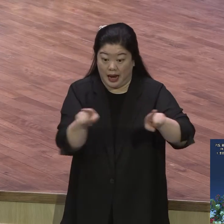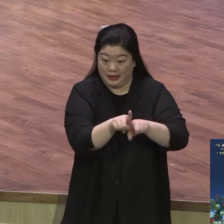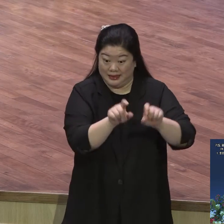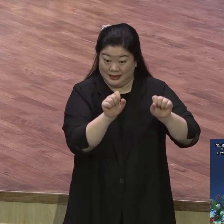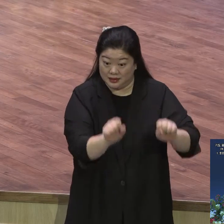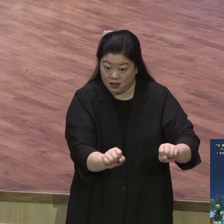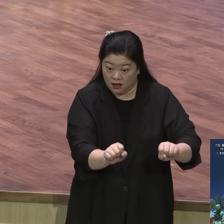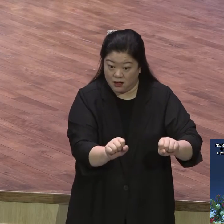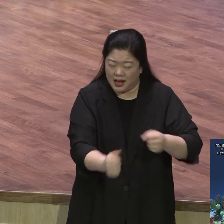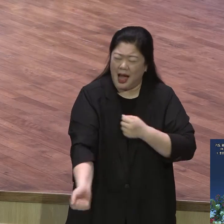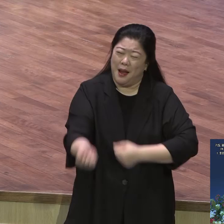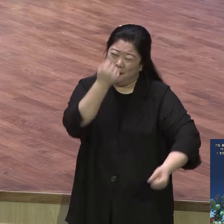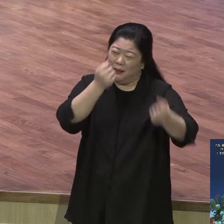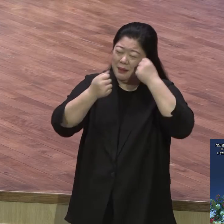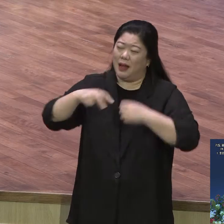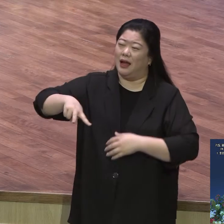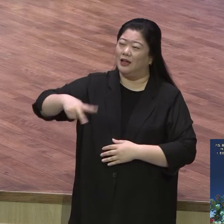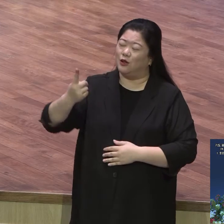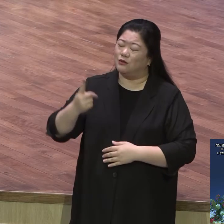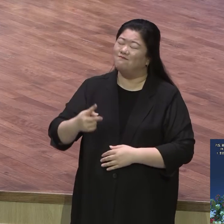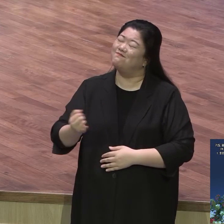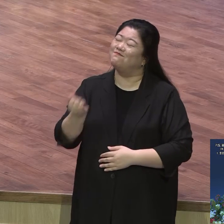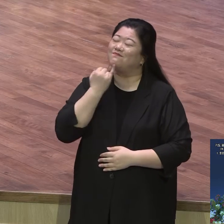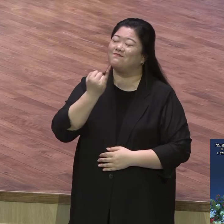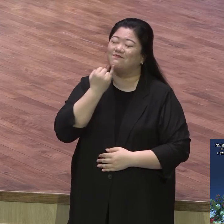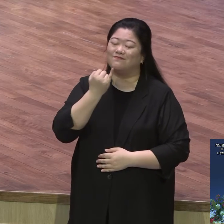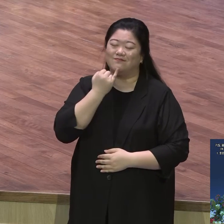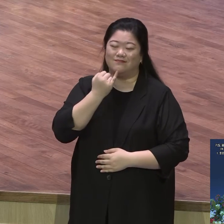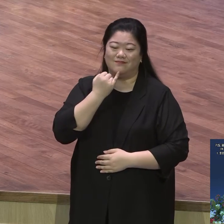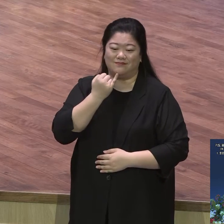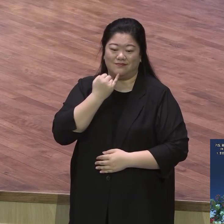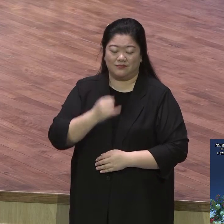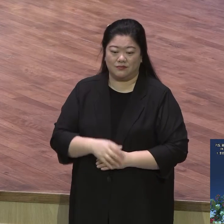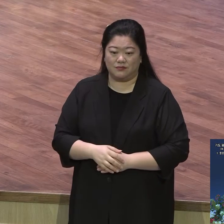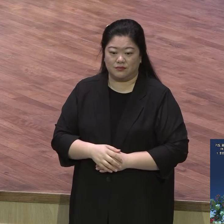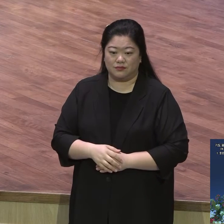돌에 맞는데 아픈 줄도 몰라 그래서 순교는요 내가 순교할 거다 아니에요